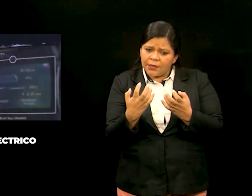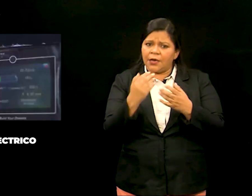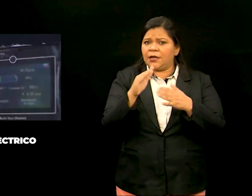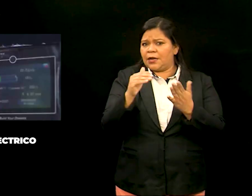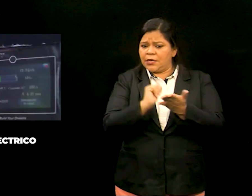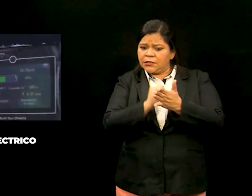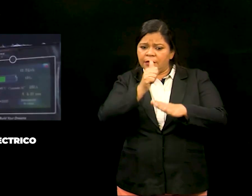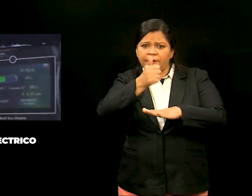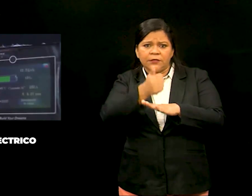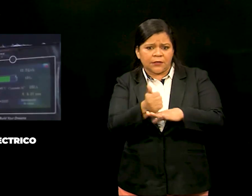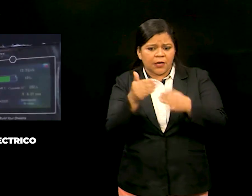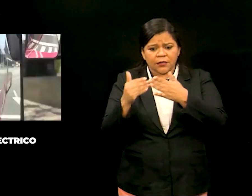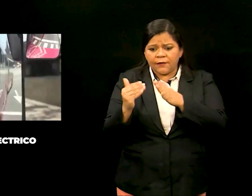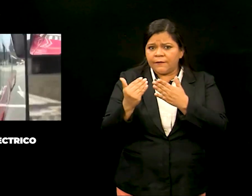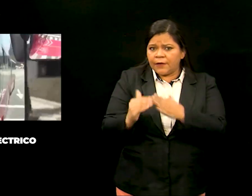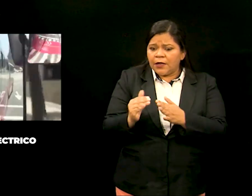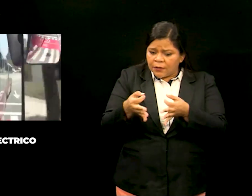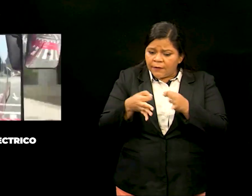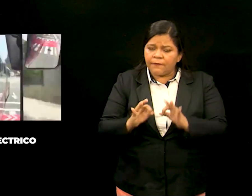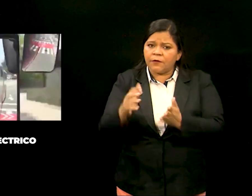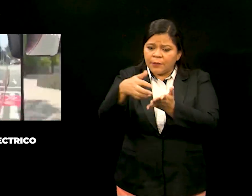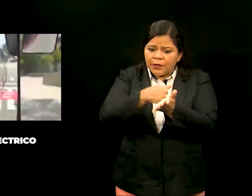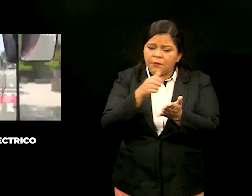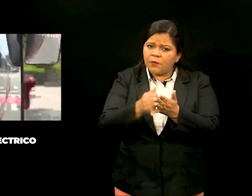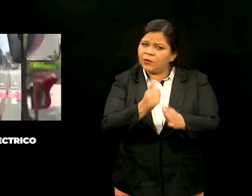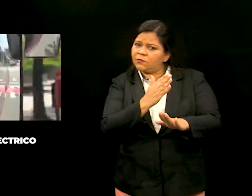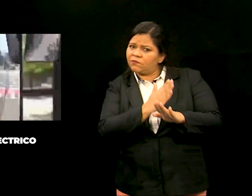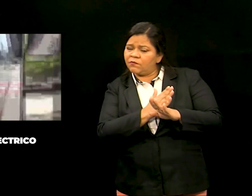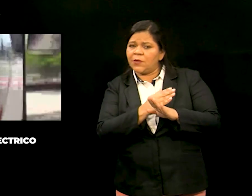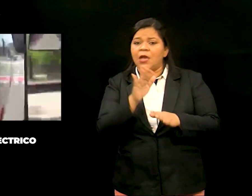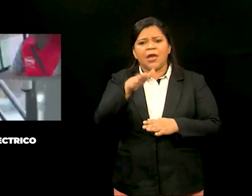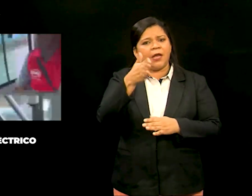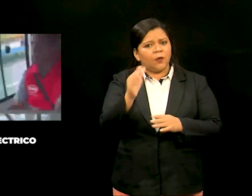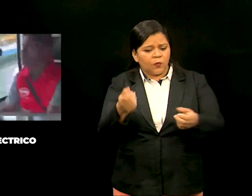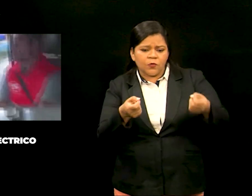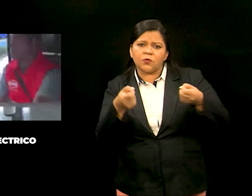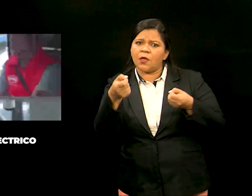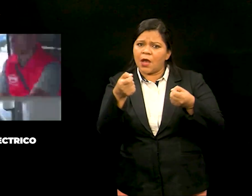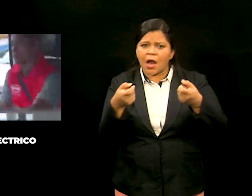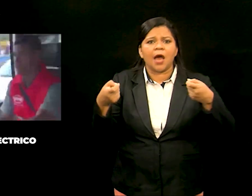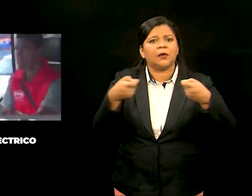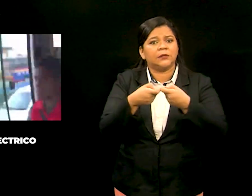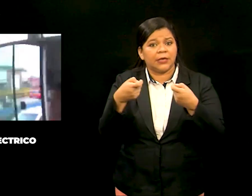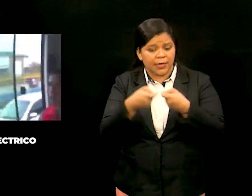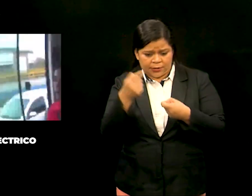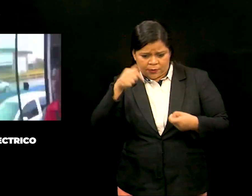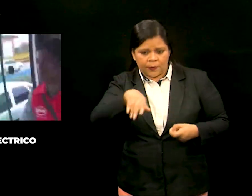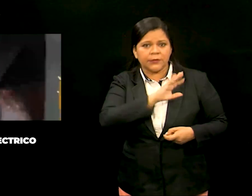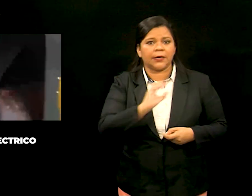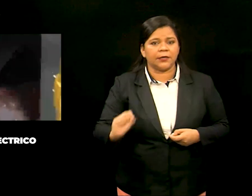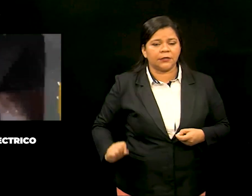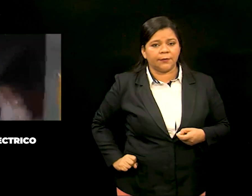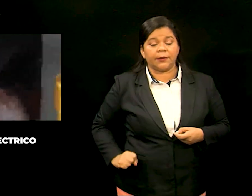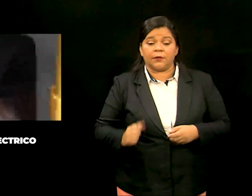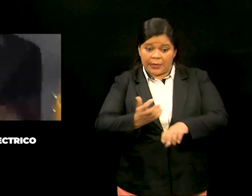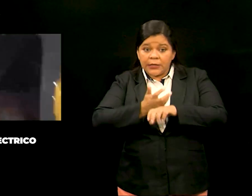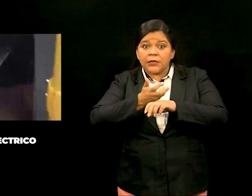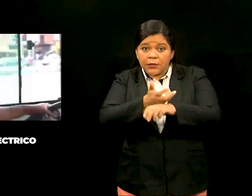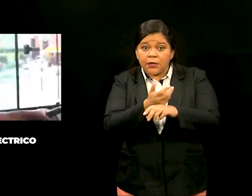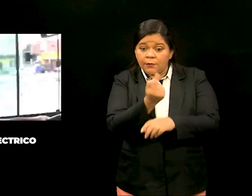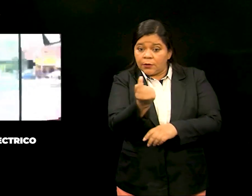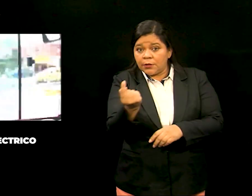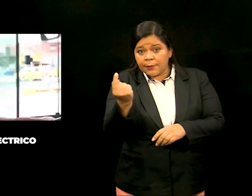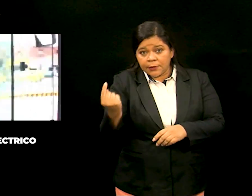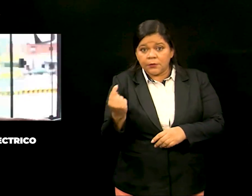del establecimiento de incentivos fiscales y económicos, el uso de este tipo de vehículos automotores en el país, tanto para el transporte de